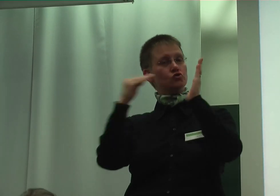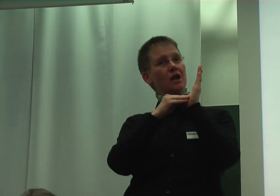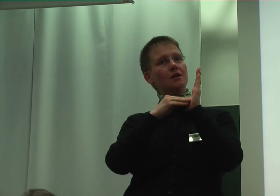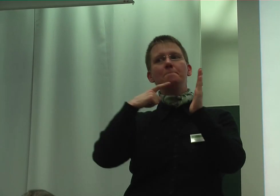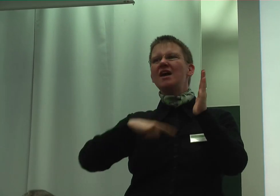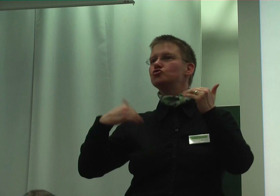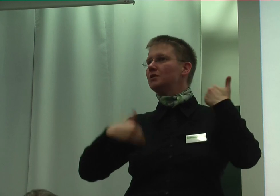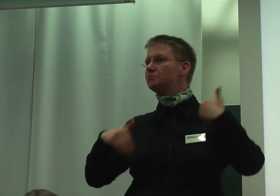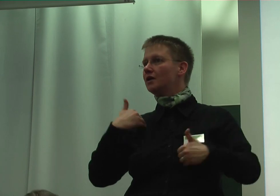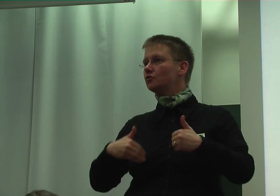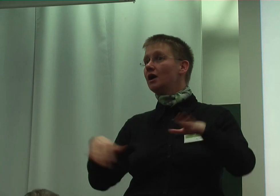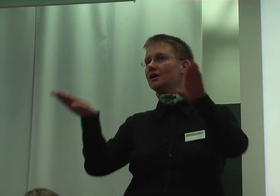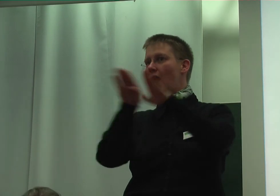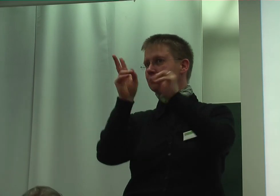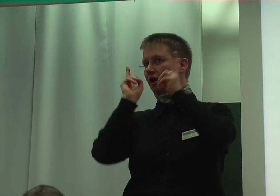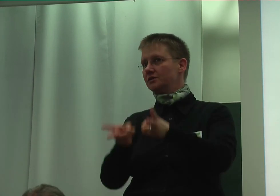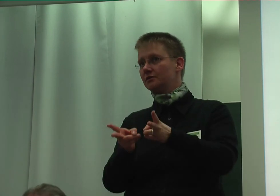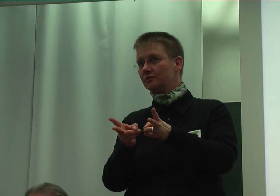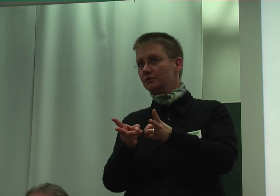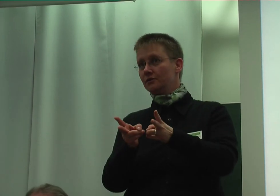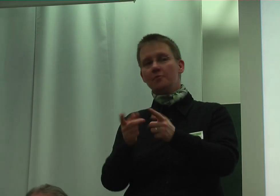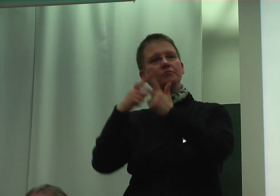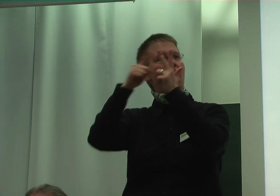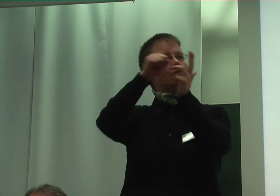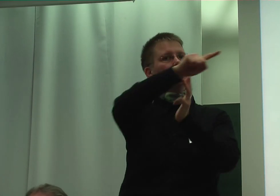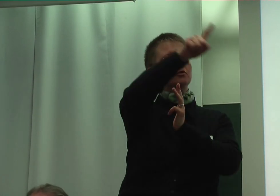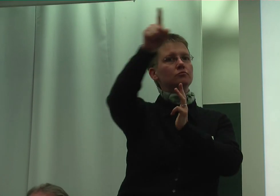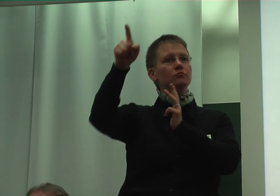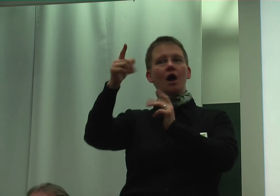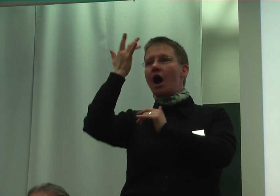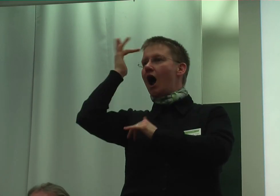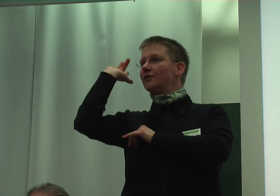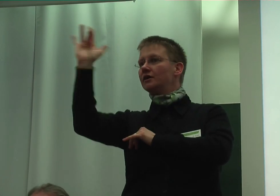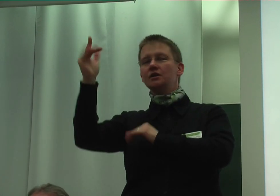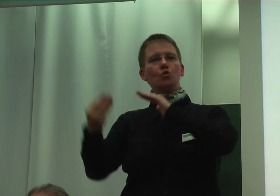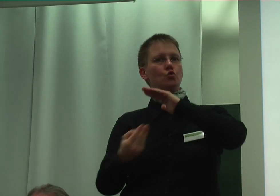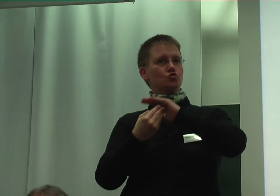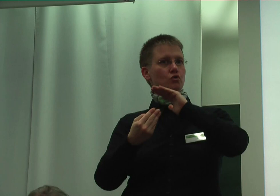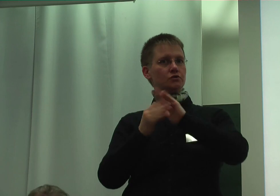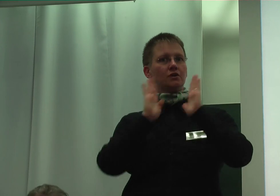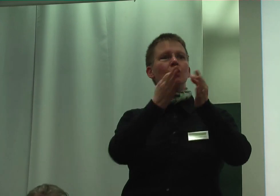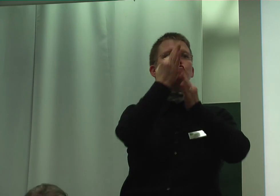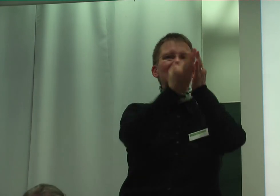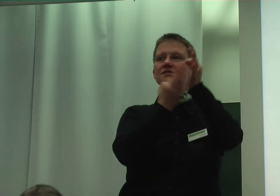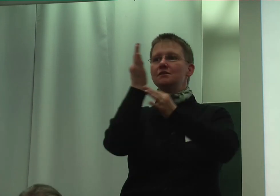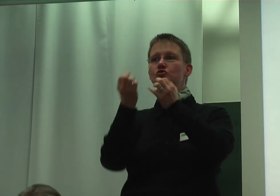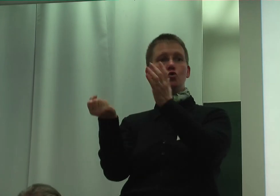Behinderung gleichberechtigt, mit anderen auf Anerkennung und Unterstützung ihrer spezifischen kulturellen und